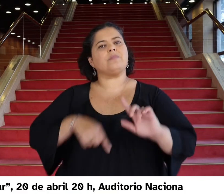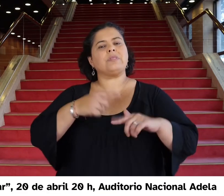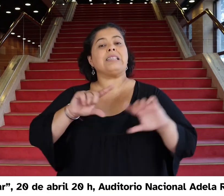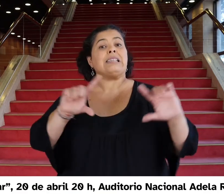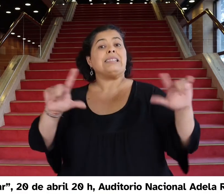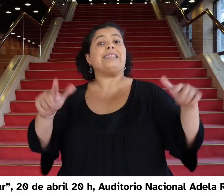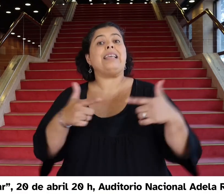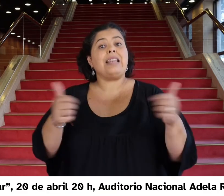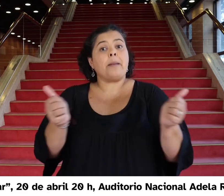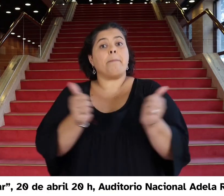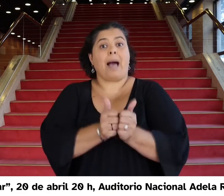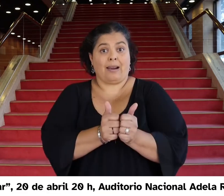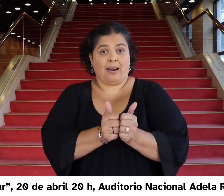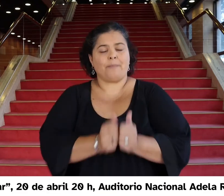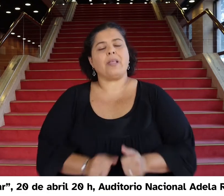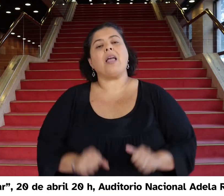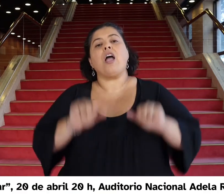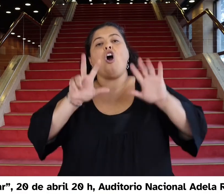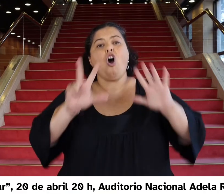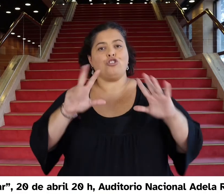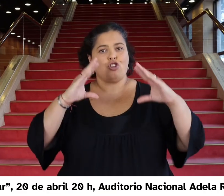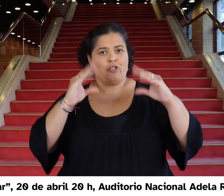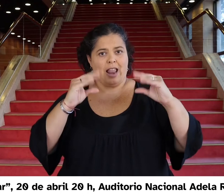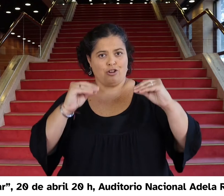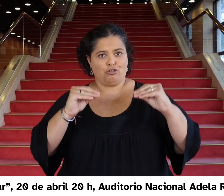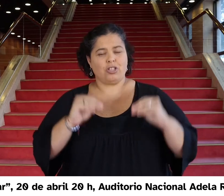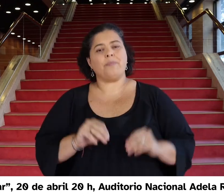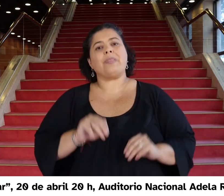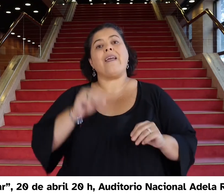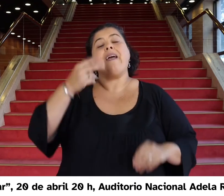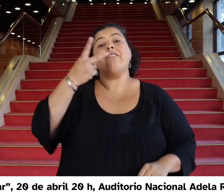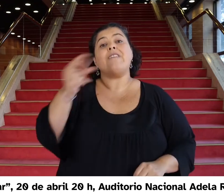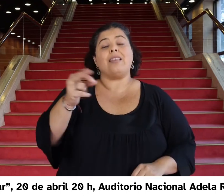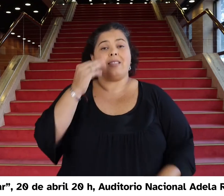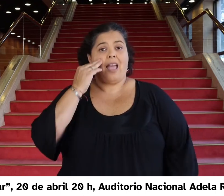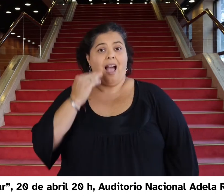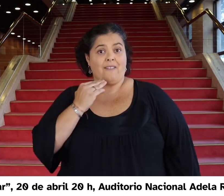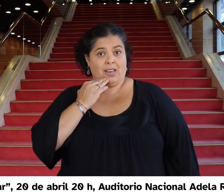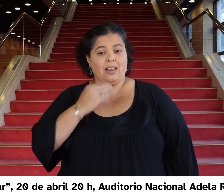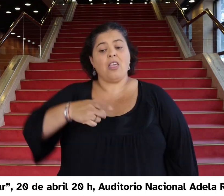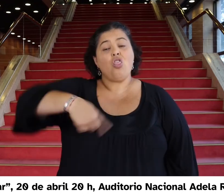Sin par. 20 de abril, 20 horas. Auditorio Nacional Adela Reta.